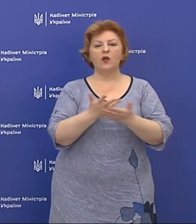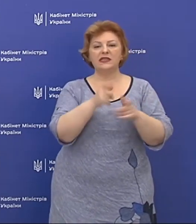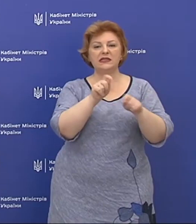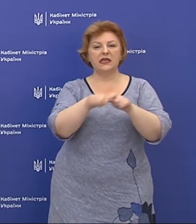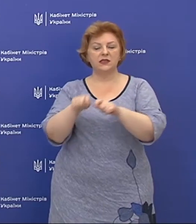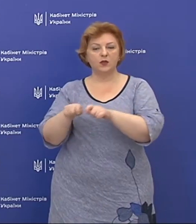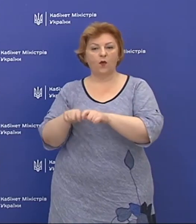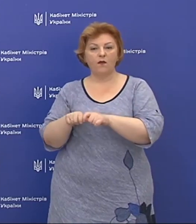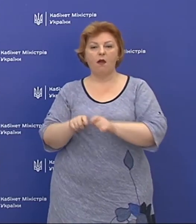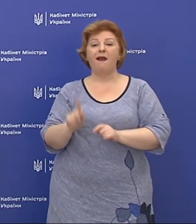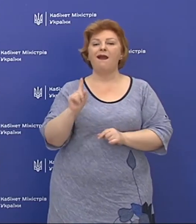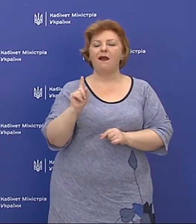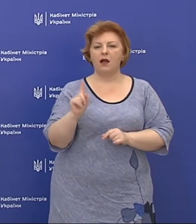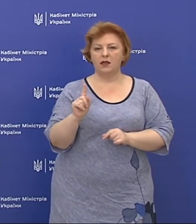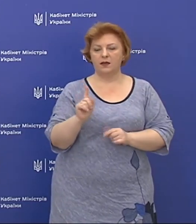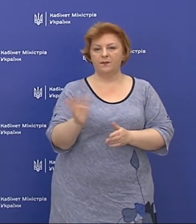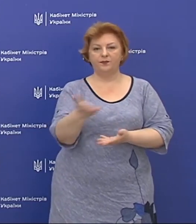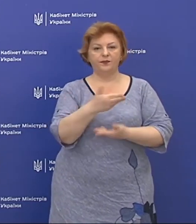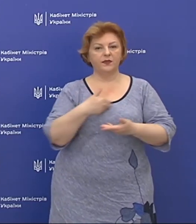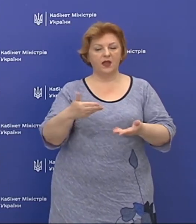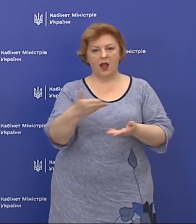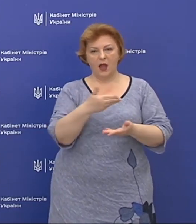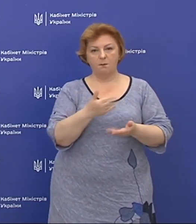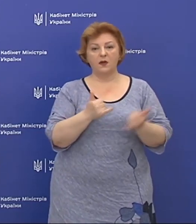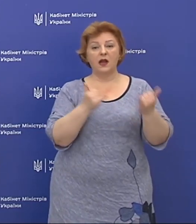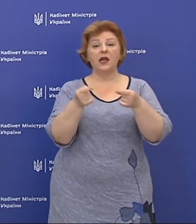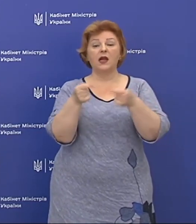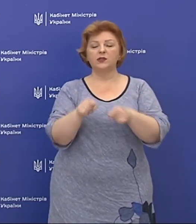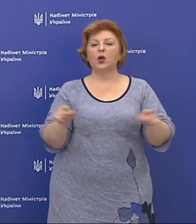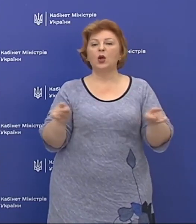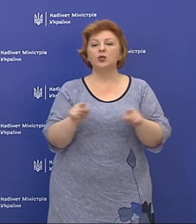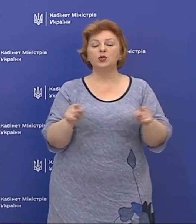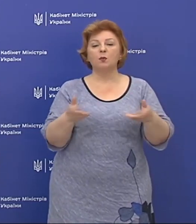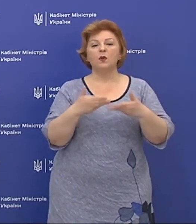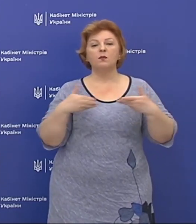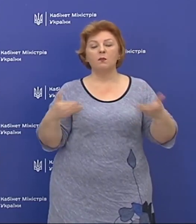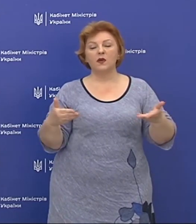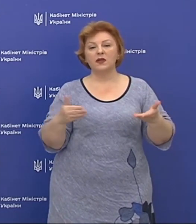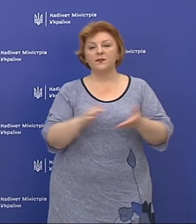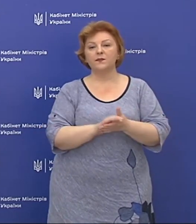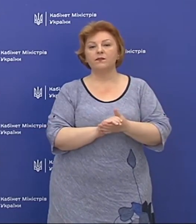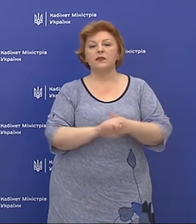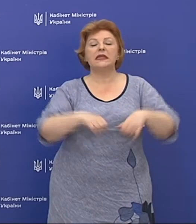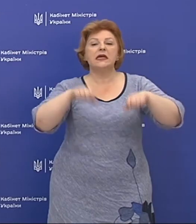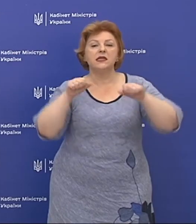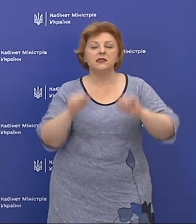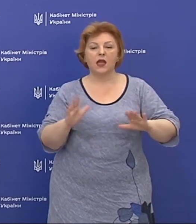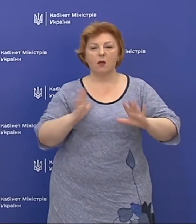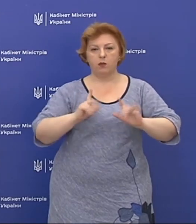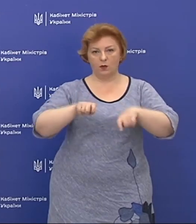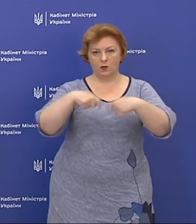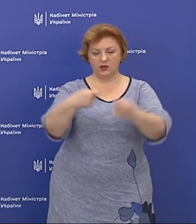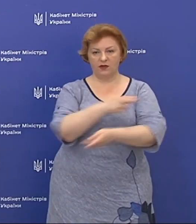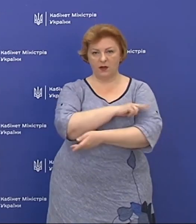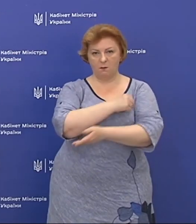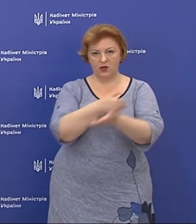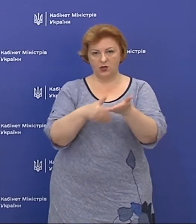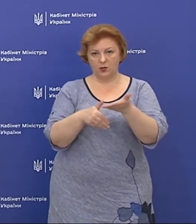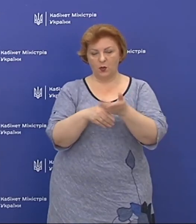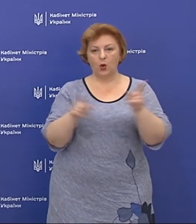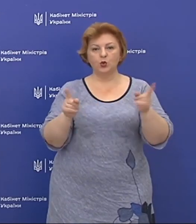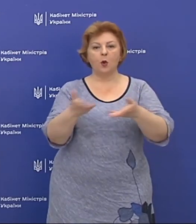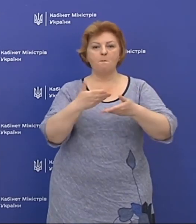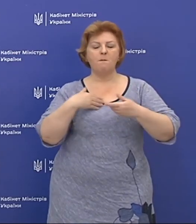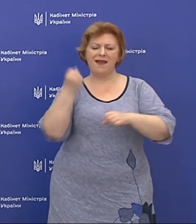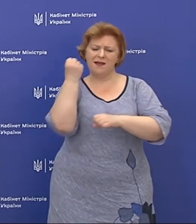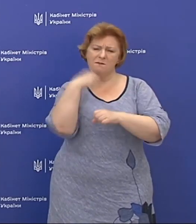тестувань. Але нам, для того, щоб ми здатні були надавати медичну допомогу, для того, щоб